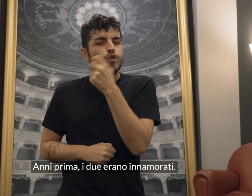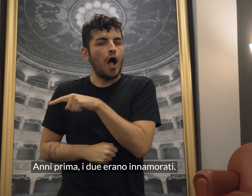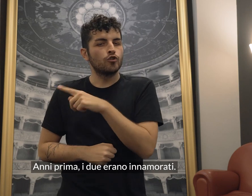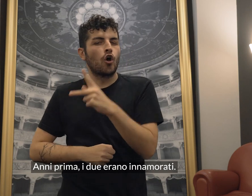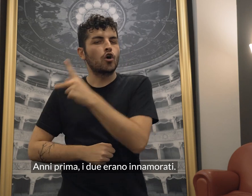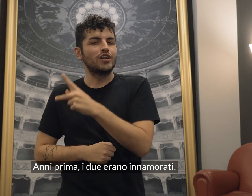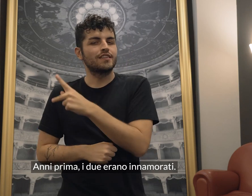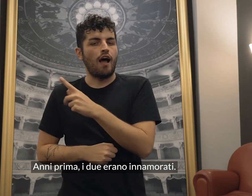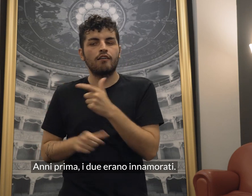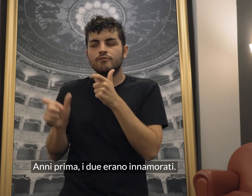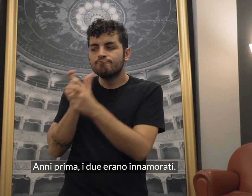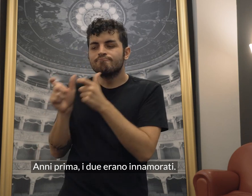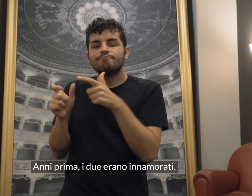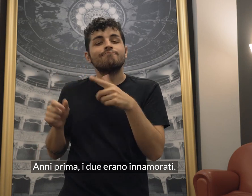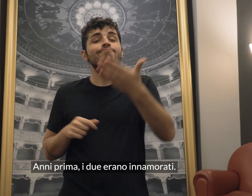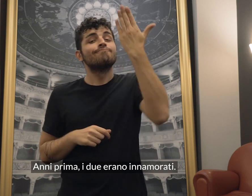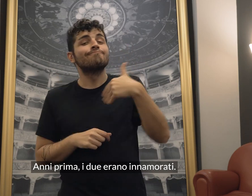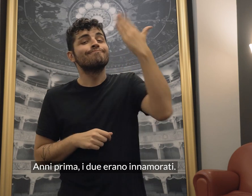i due erano innamorati.